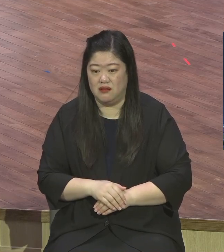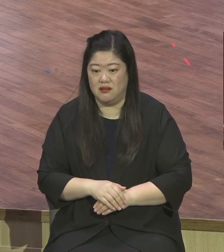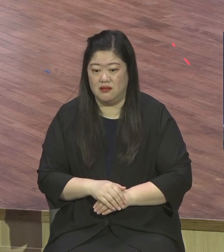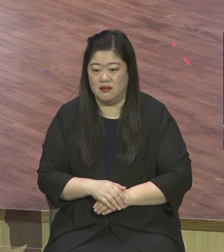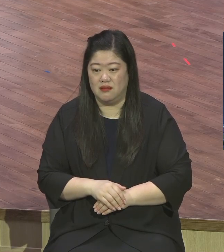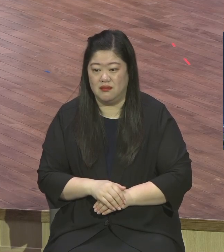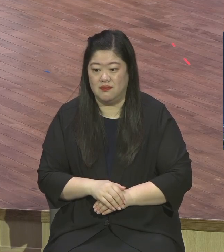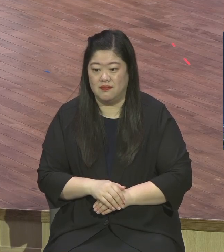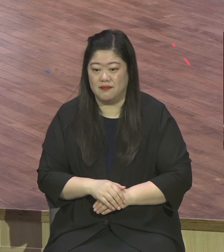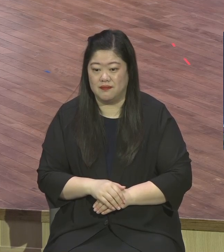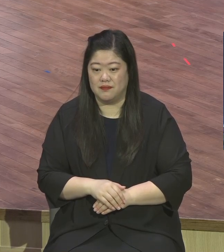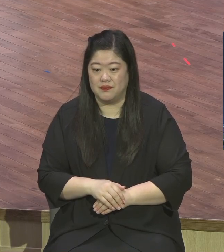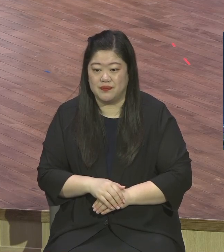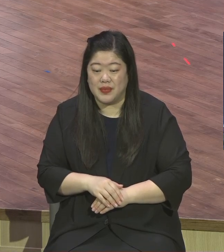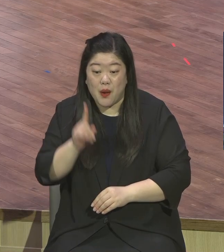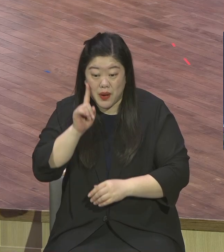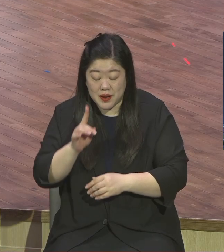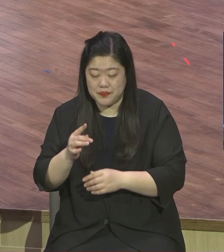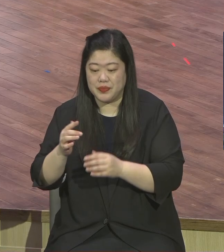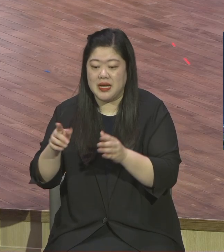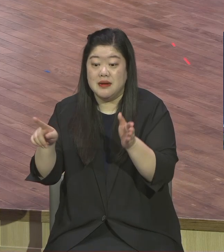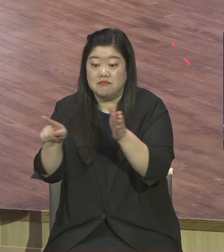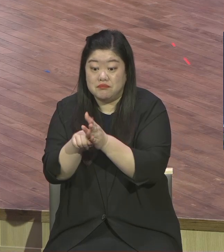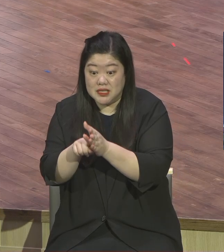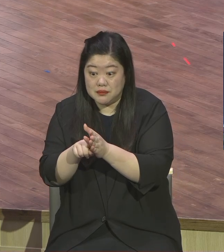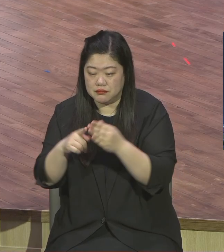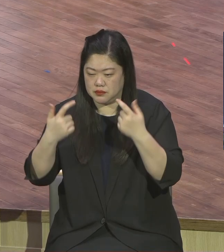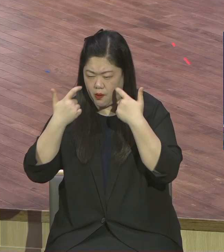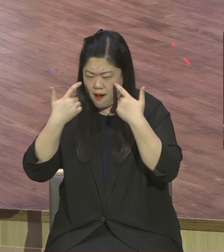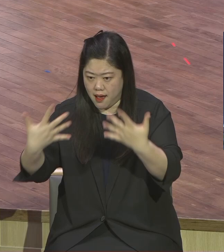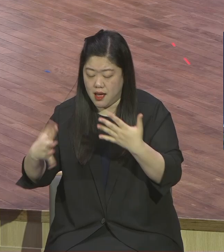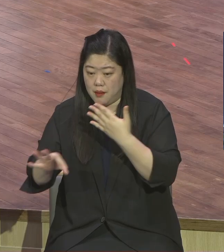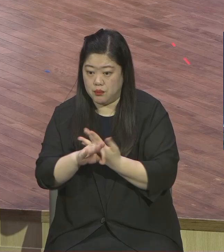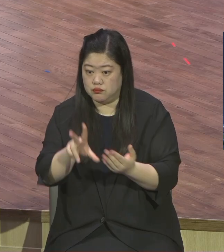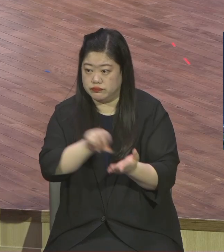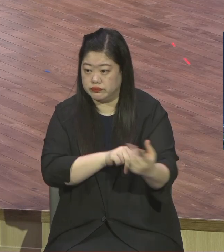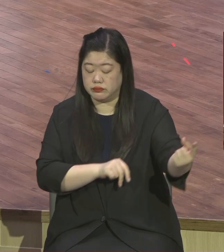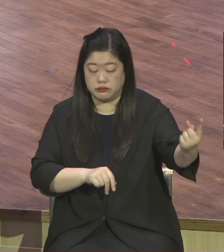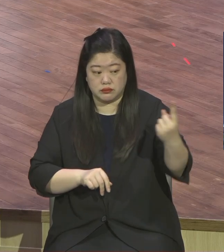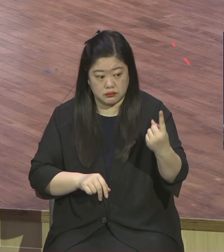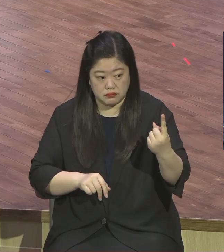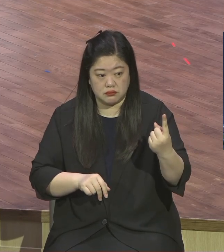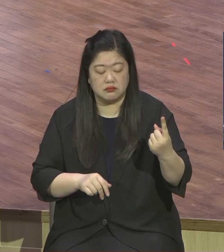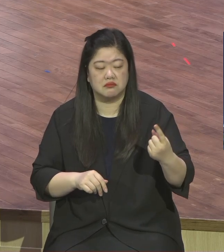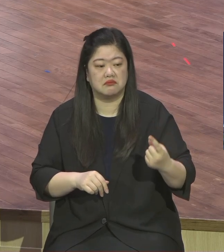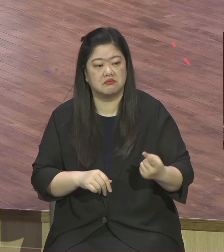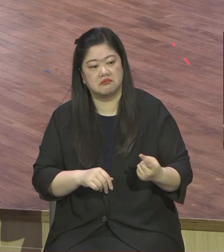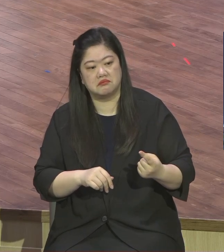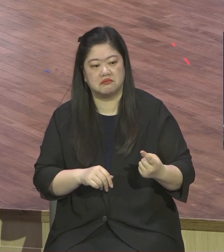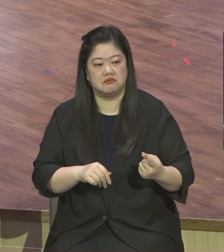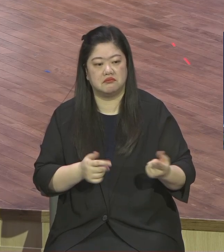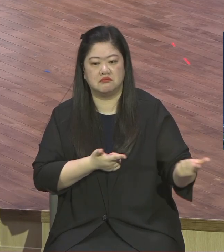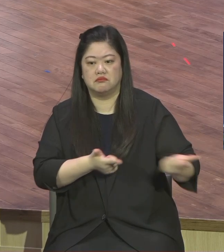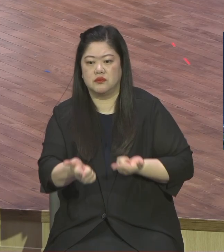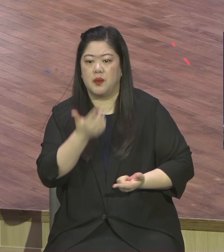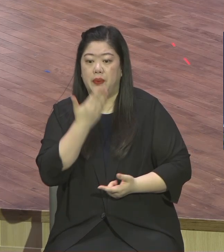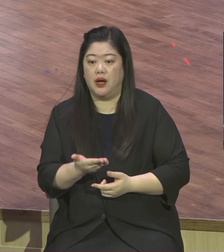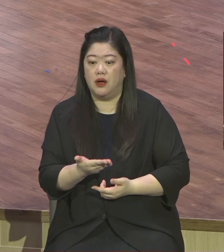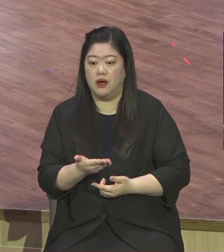생겨요 문제사건 와도 영적으로 건강하면 안 넘어집니다 영적으로 건강하면 영적인 새 출발하는 우리 모든 새